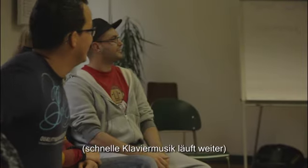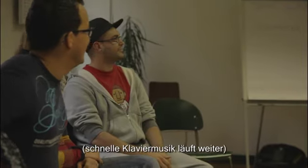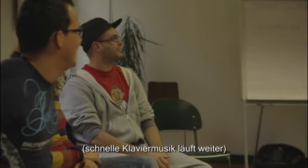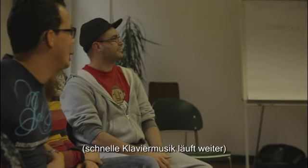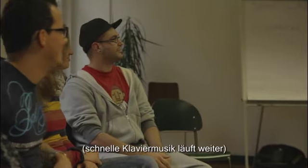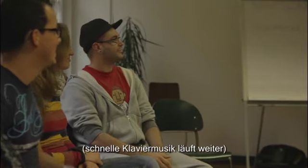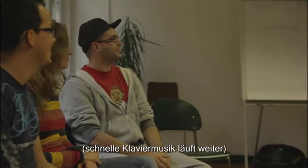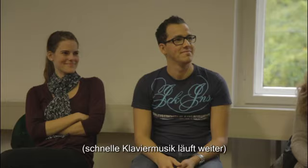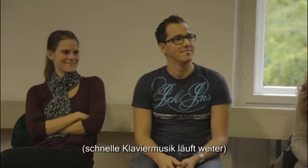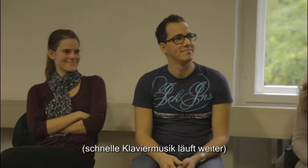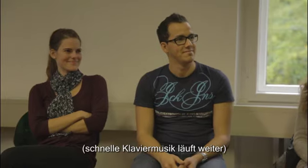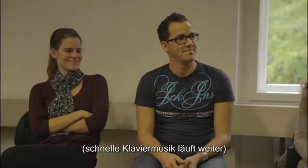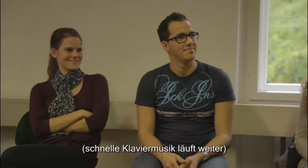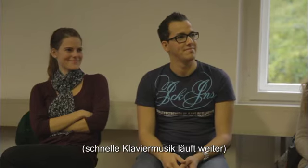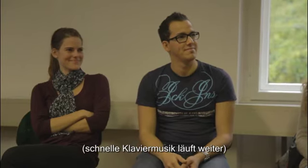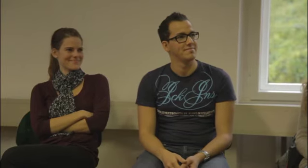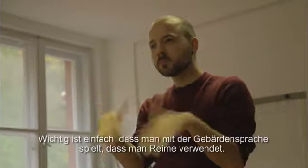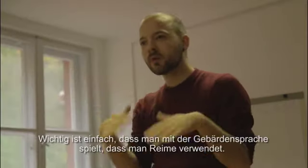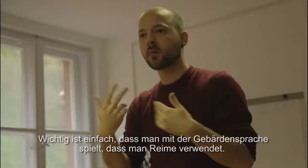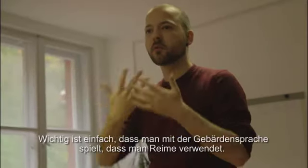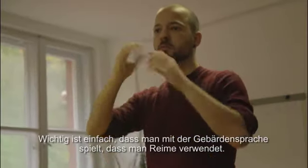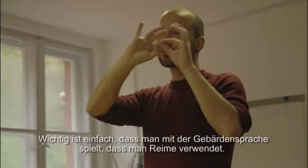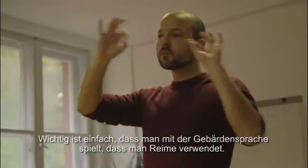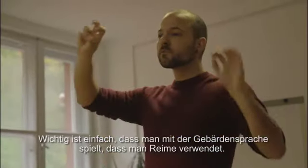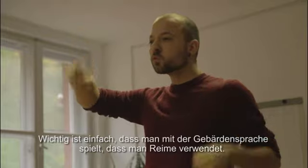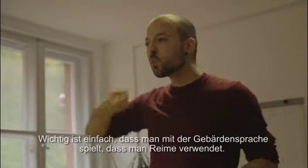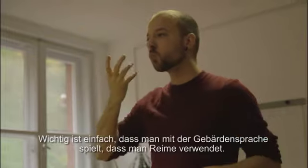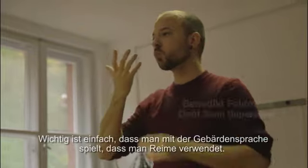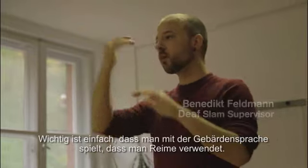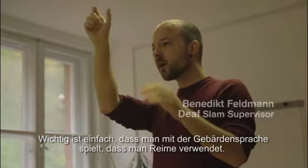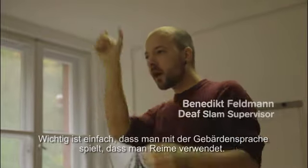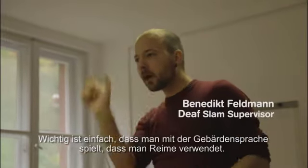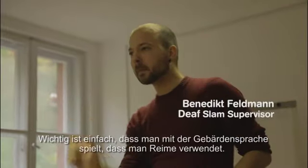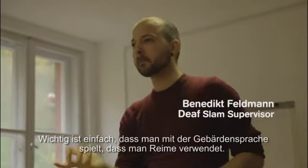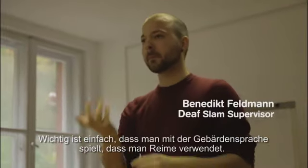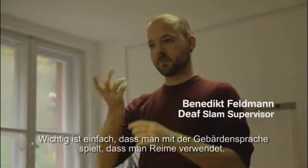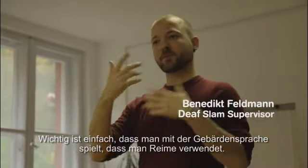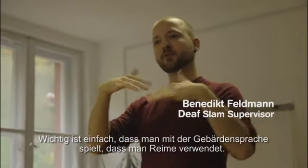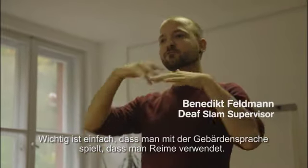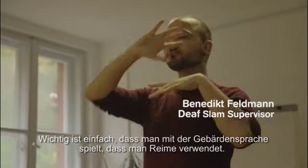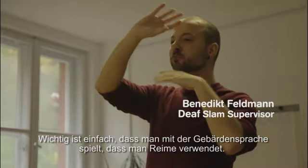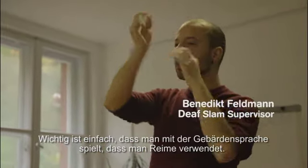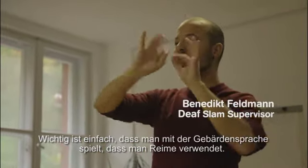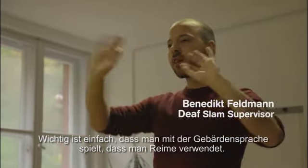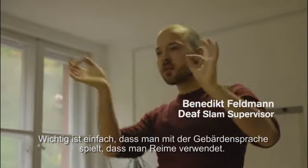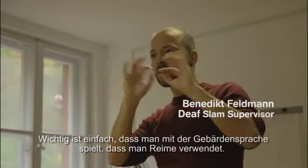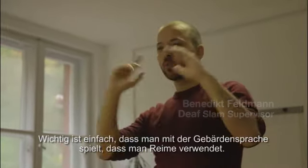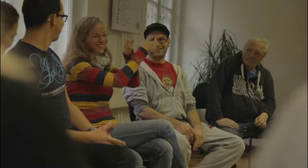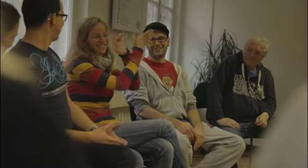-Hogelkamp, PoetrySlam-Supervisor. Benedikt Feldmann gebärdet. Wichtig ist einfach, dass man mit der Gebärdensprache spielt, dass man Reime verwendet.